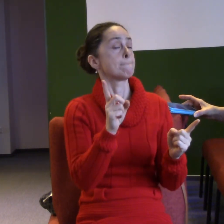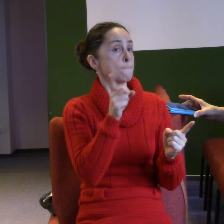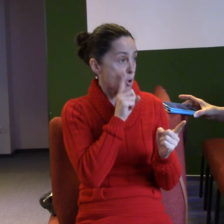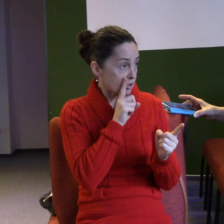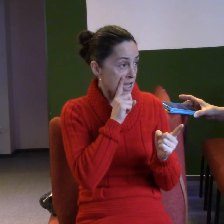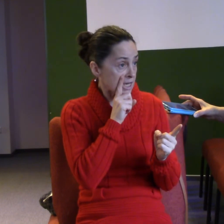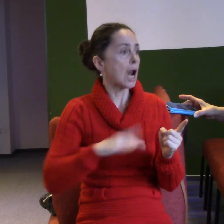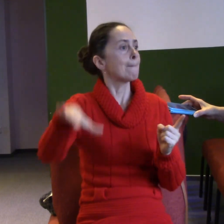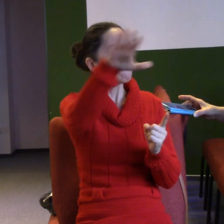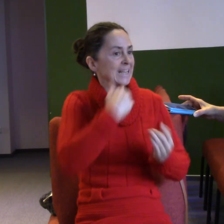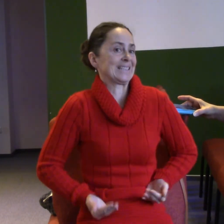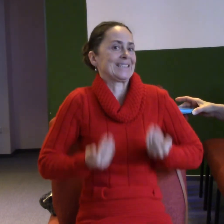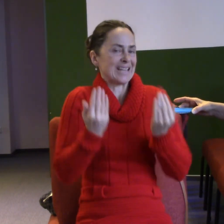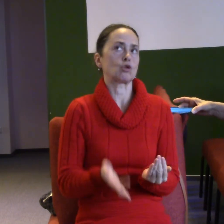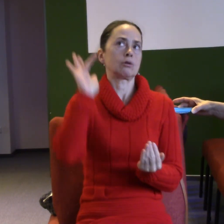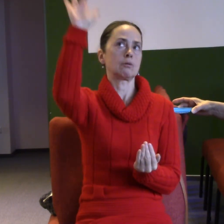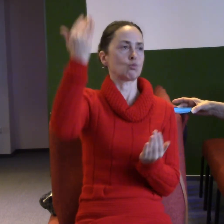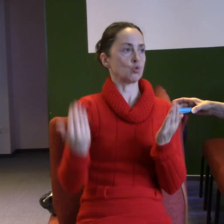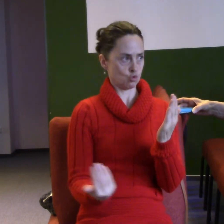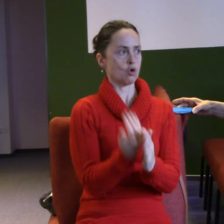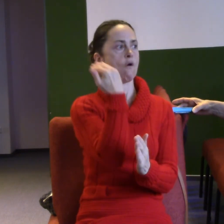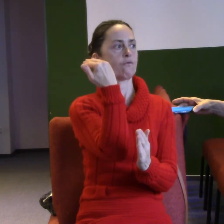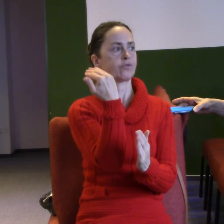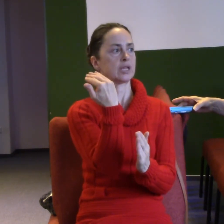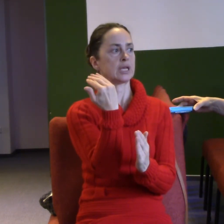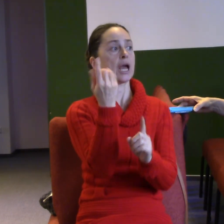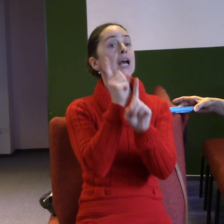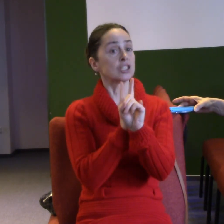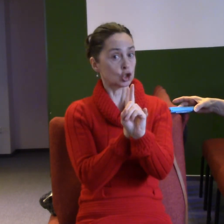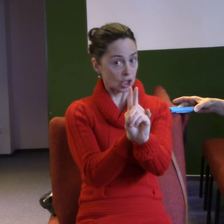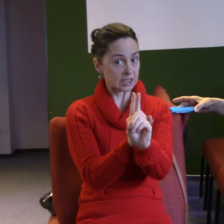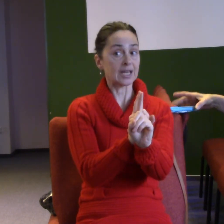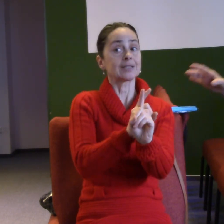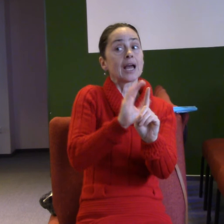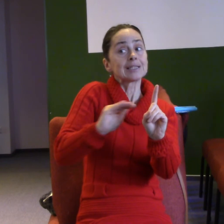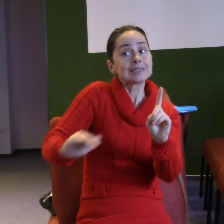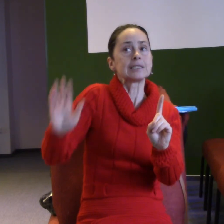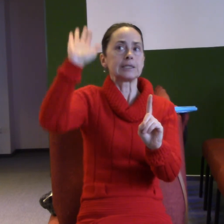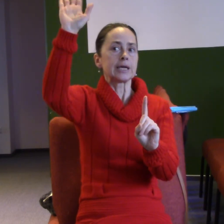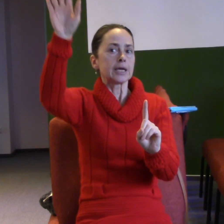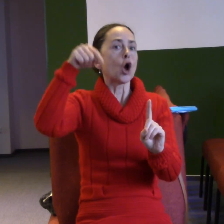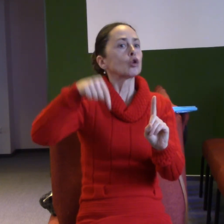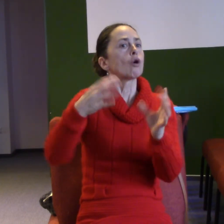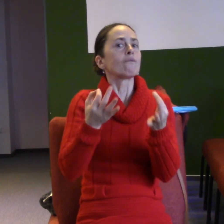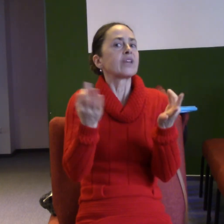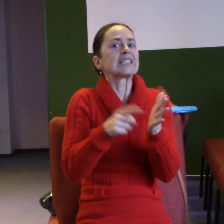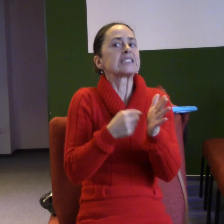narodili. Být křesťanem, být Božím dítětem není věc nějakého